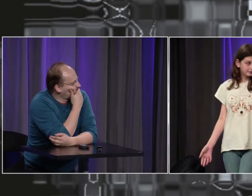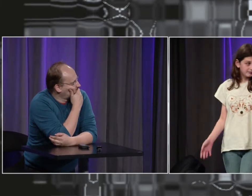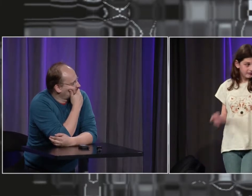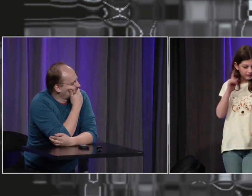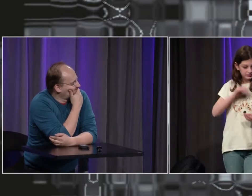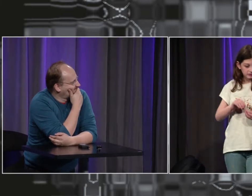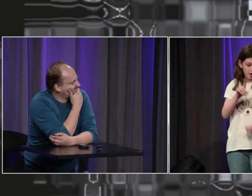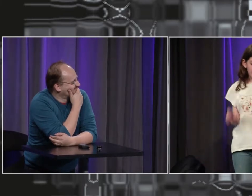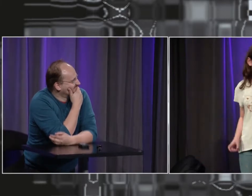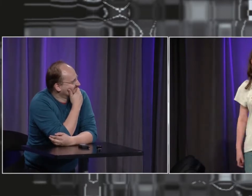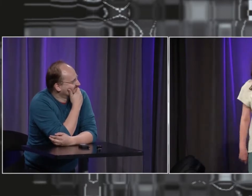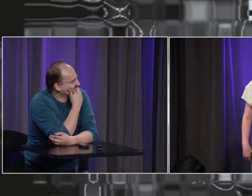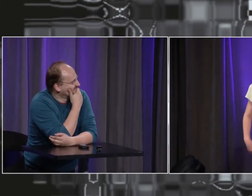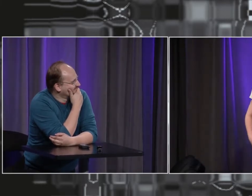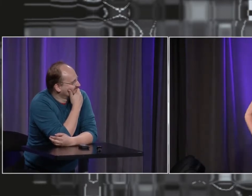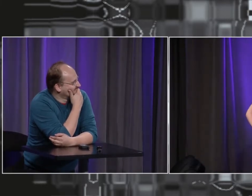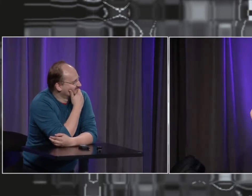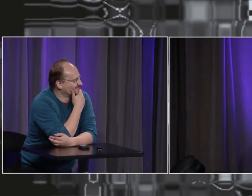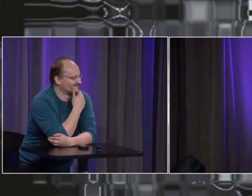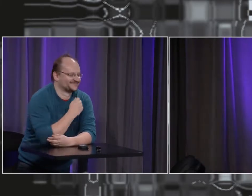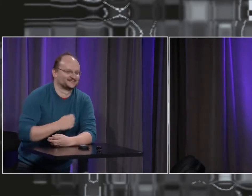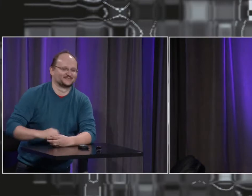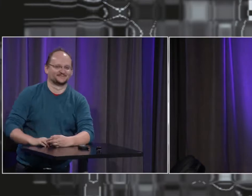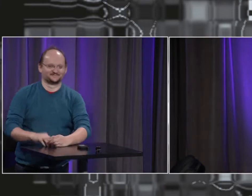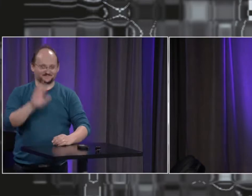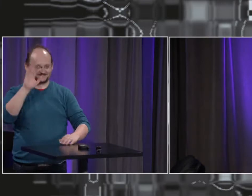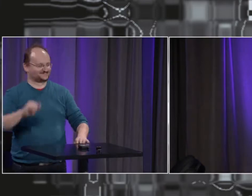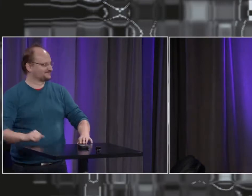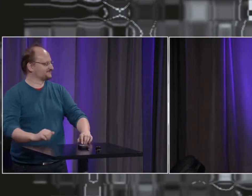c'est le même signe enfin voilà c'est ma question si tout ça c'est pareil